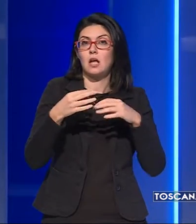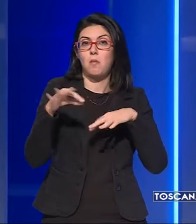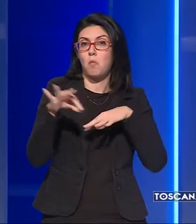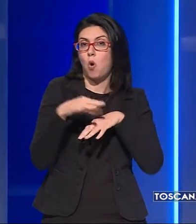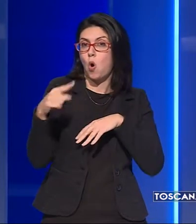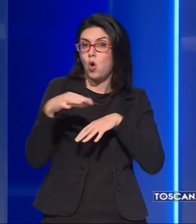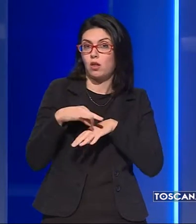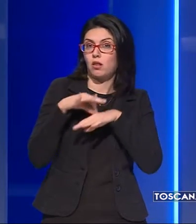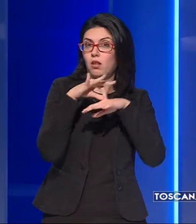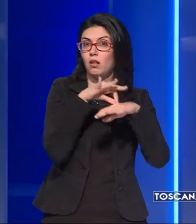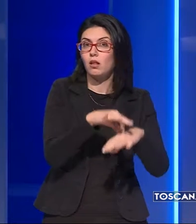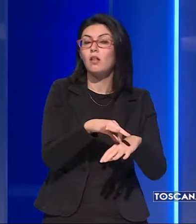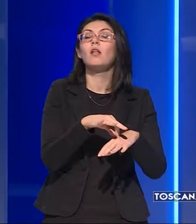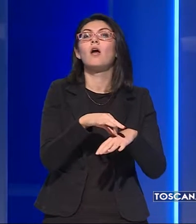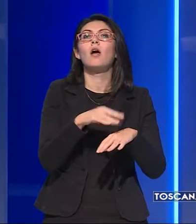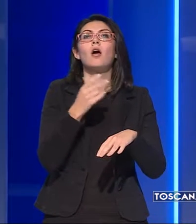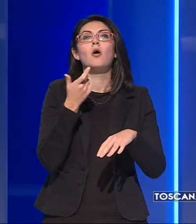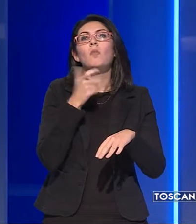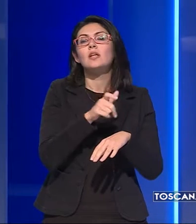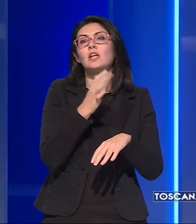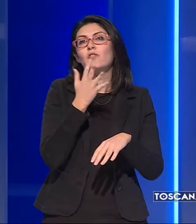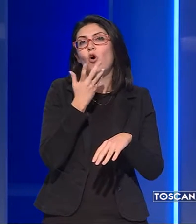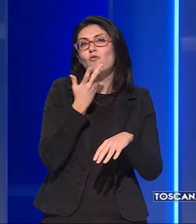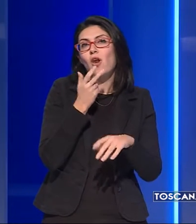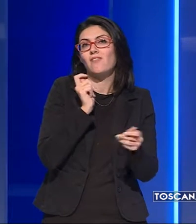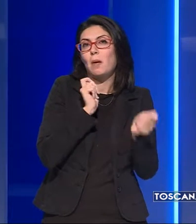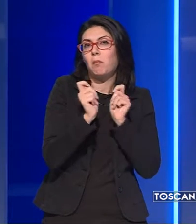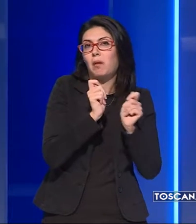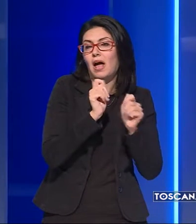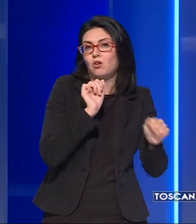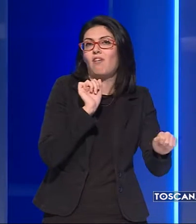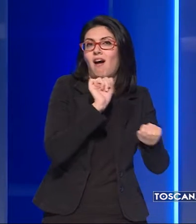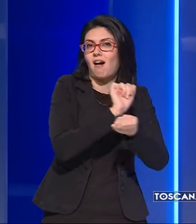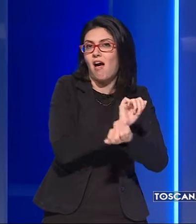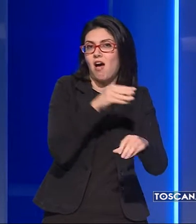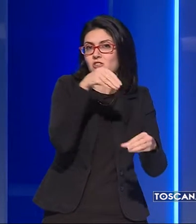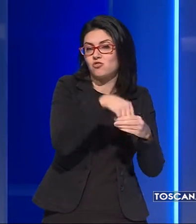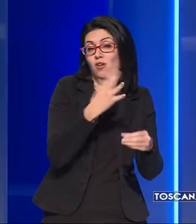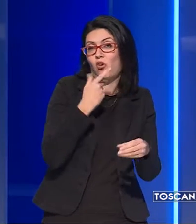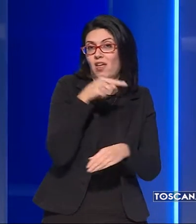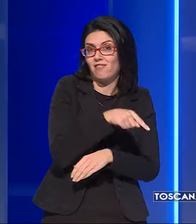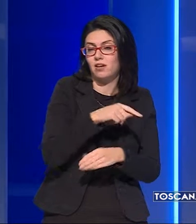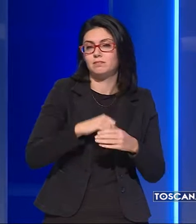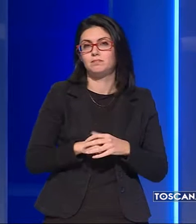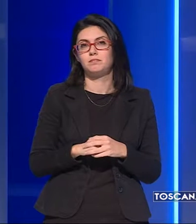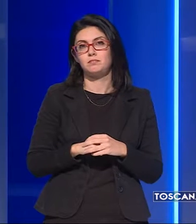moglie perché è nel carcere della città veneta che avrebbe voluto scontare la pena.